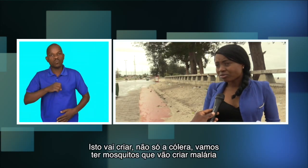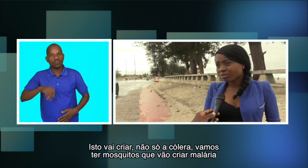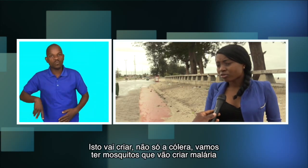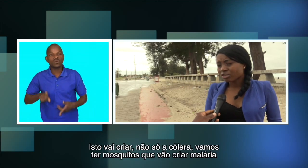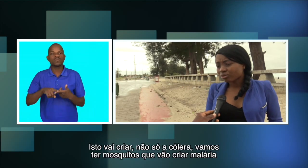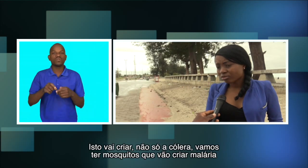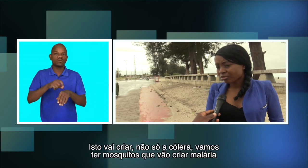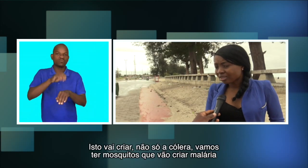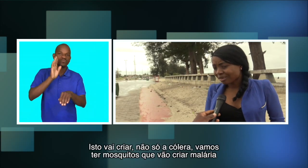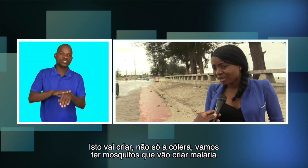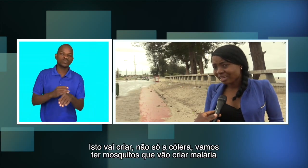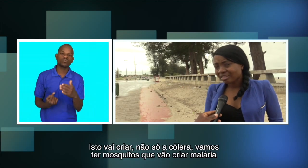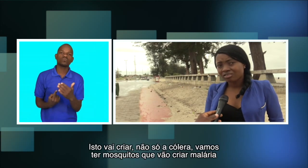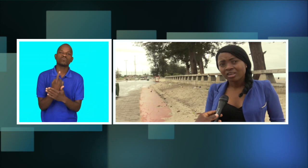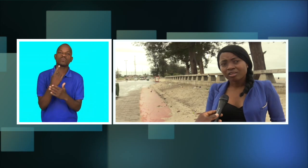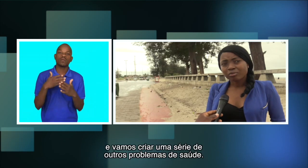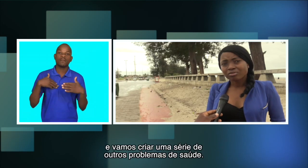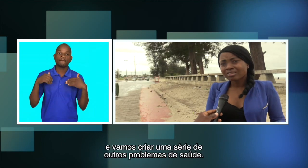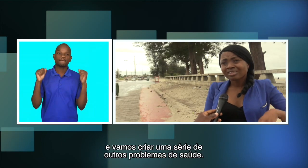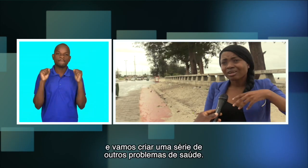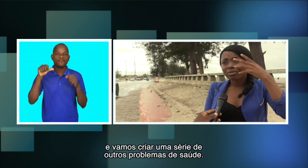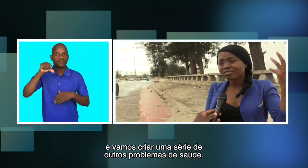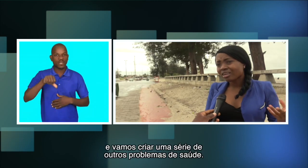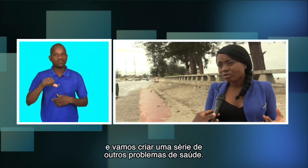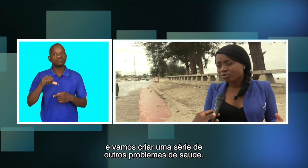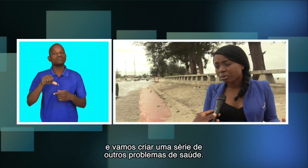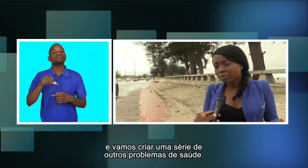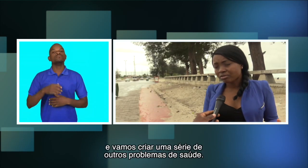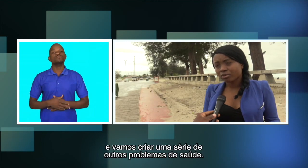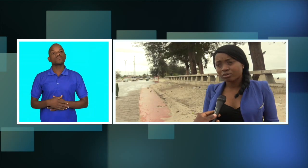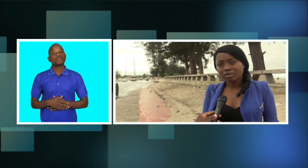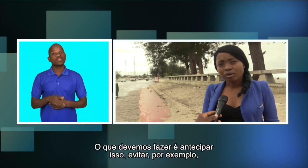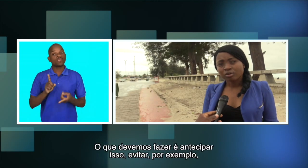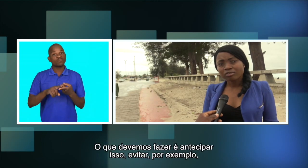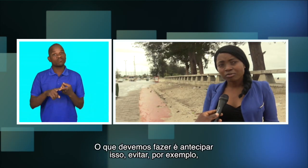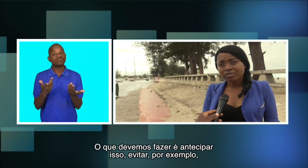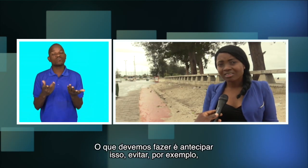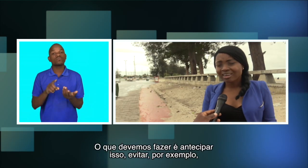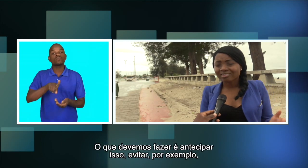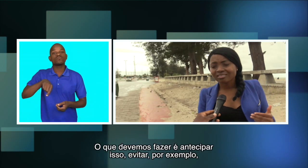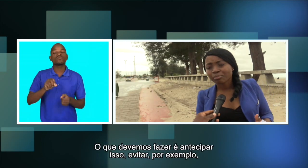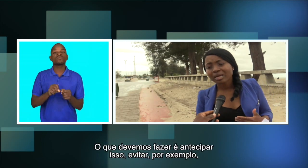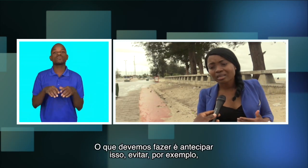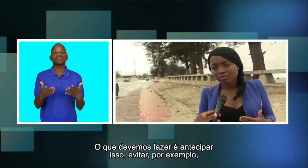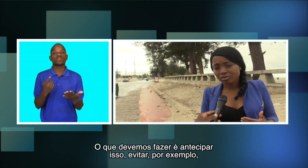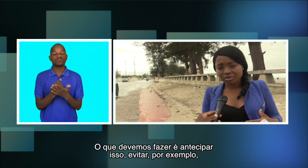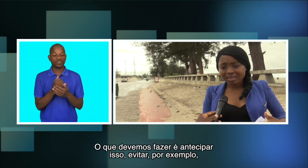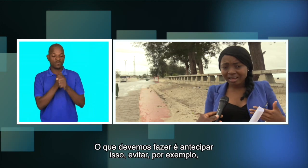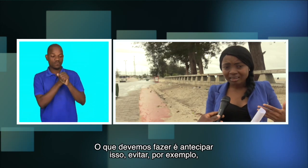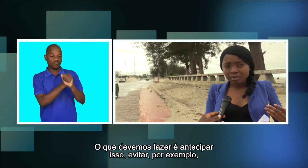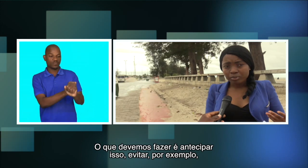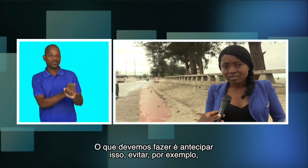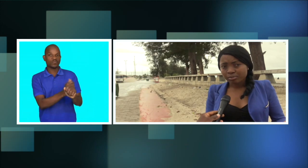vamos ter mosquitos que vai criar malárias, e vamos criar uma série de outros problemas de saúde. O nós temos que fazer é antecipar isso,